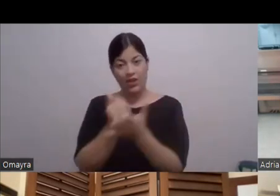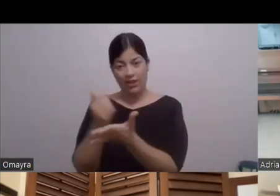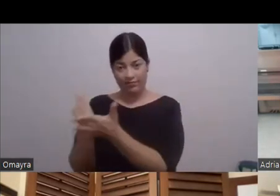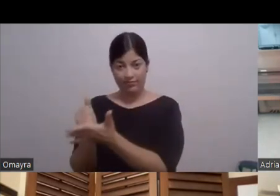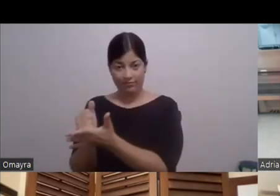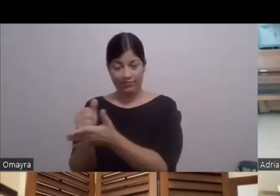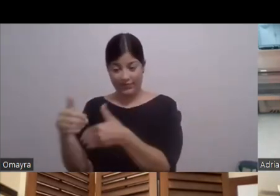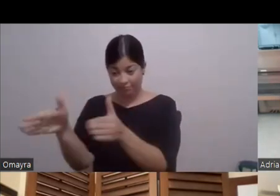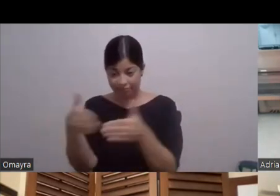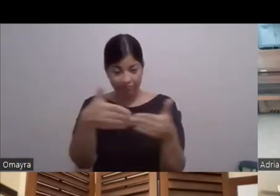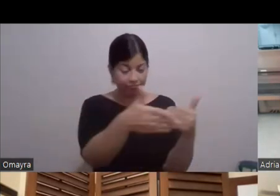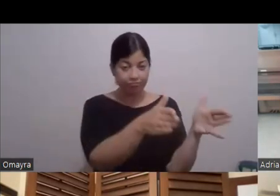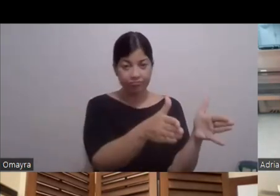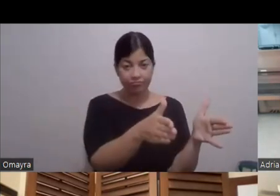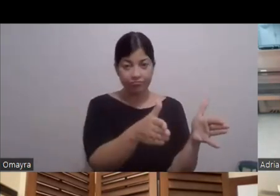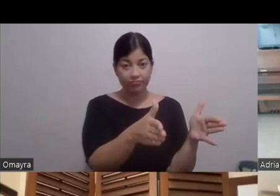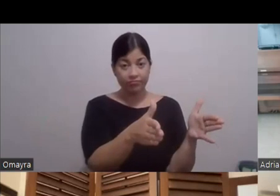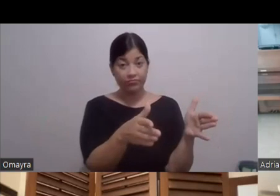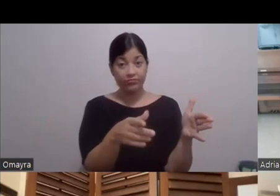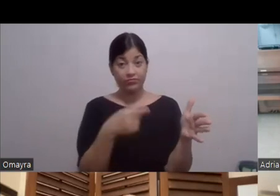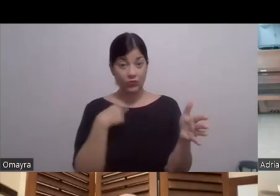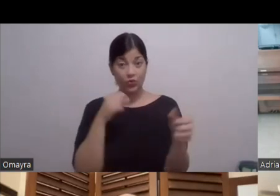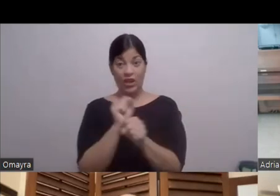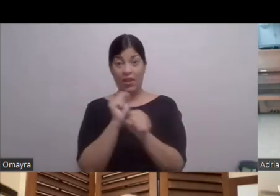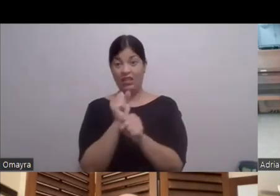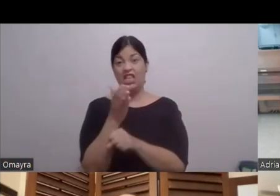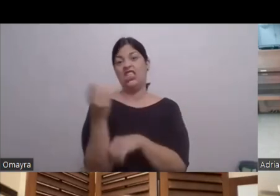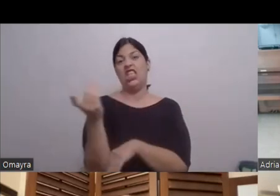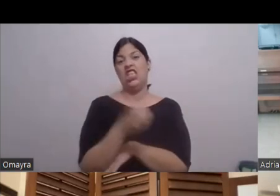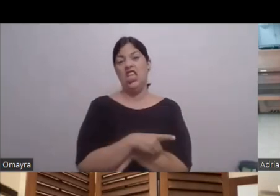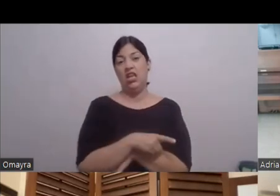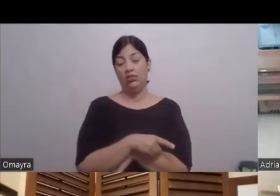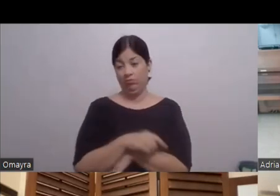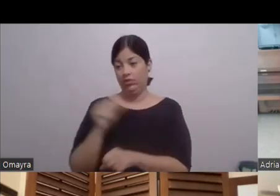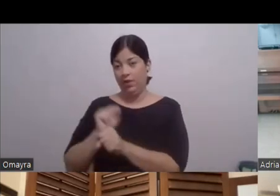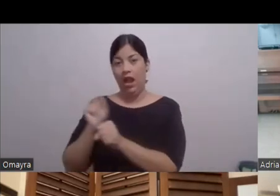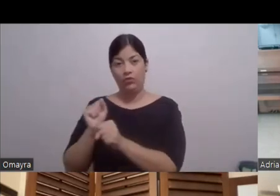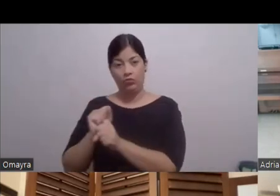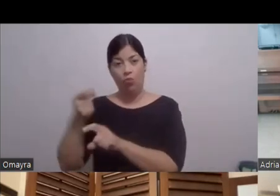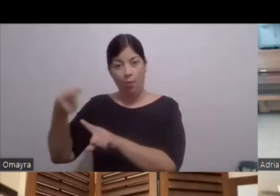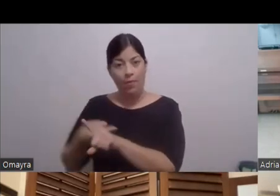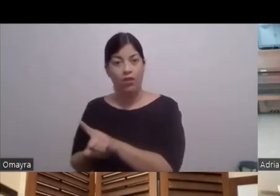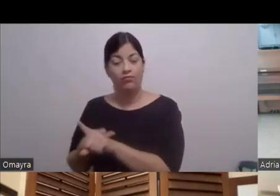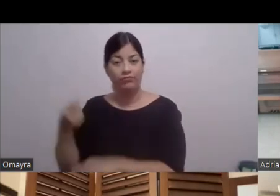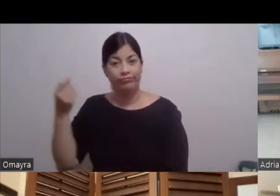A ver Tú trabajaste en el mes Quince días Y te está ganando Un sueldo de un mes ¿No? Entonces Y realmente Pues mira